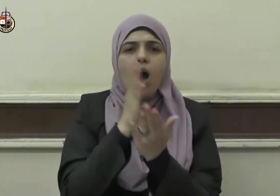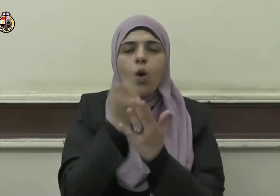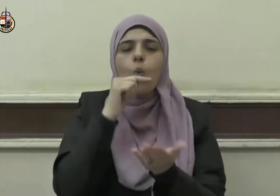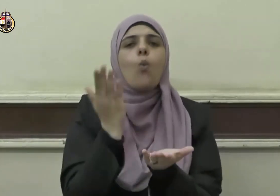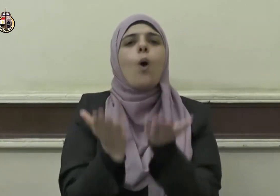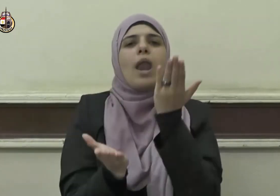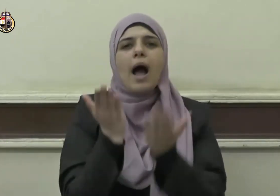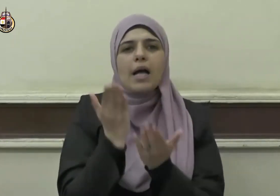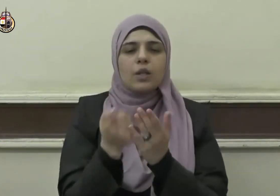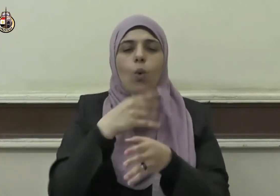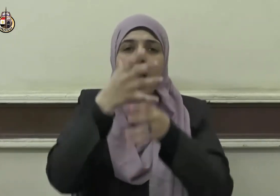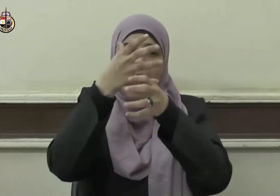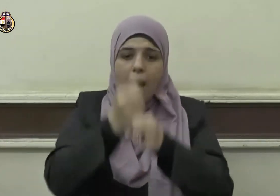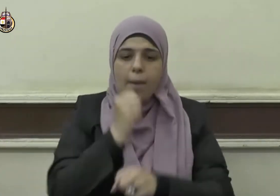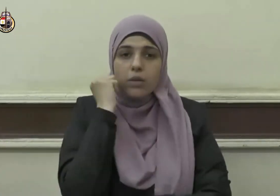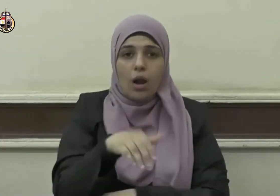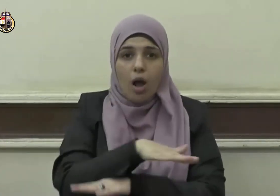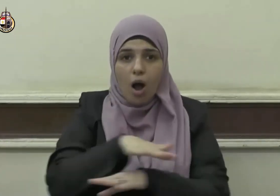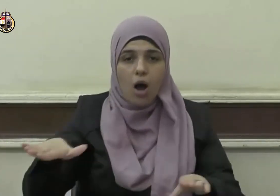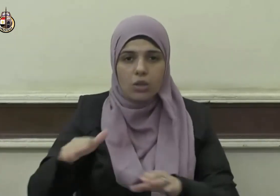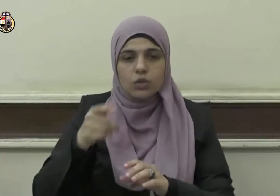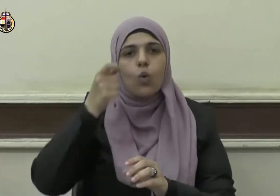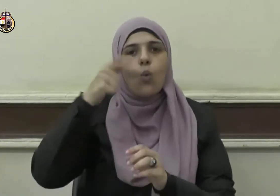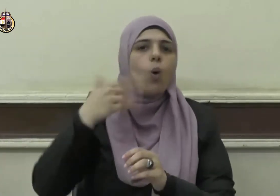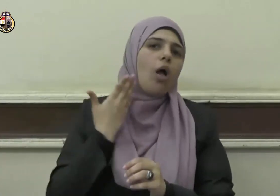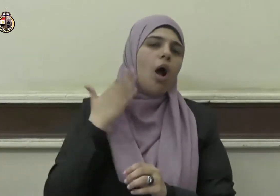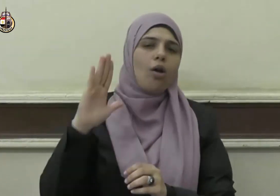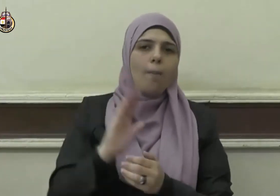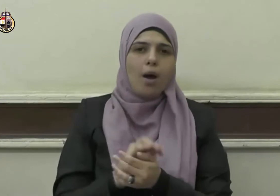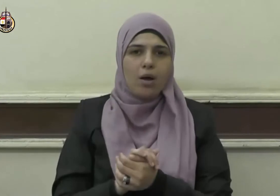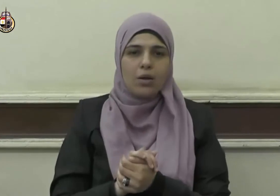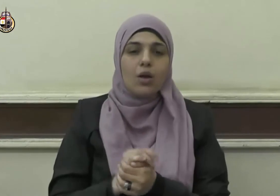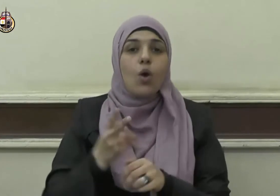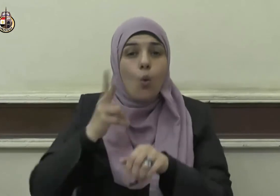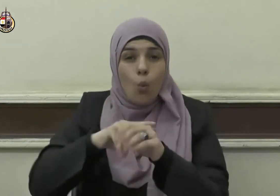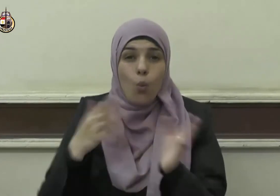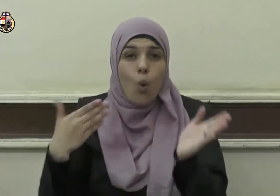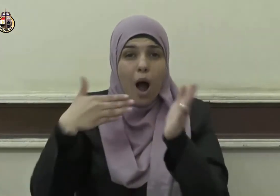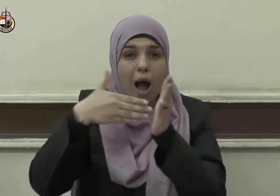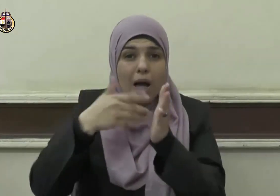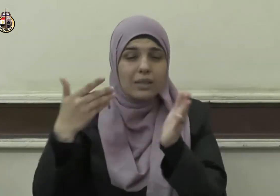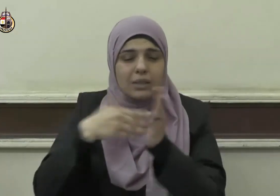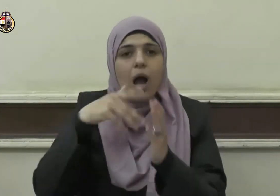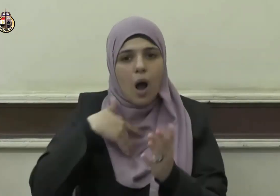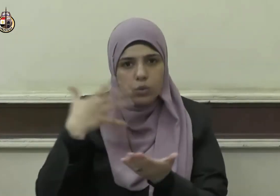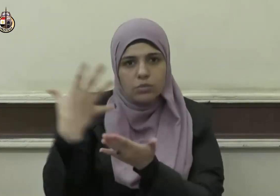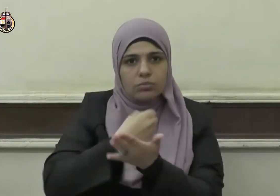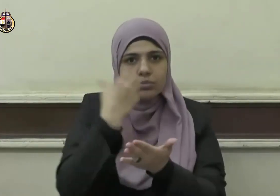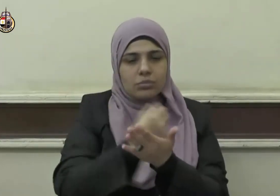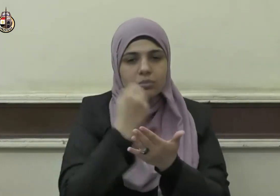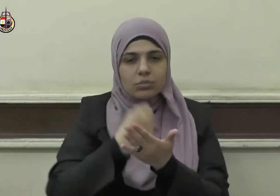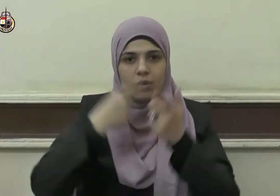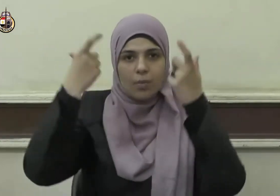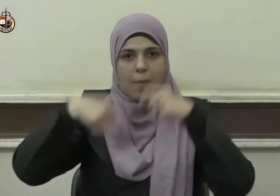وحماية الأرض والعرض والكرامة وحتى تستعيد أمتنا مكانتها